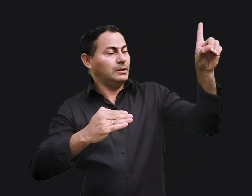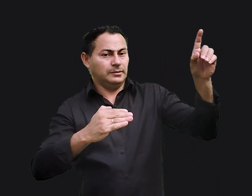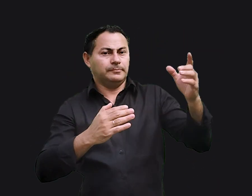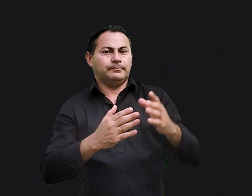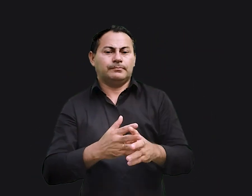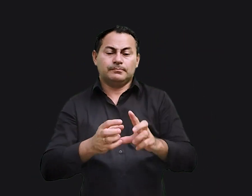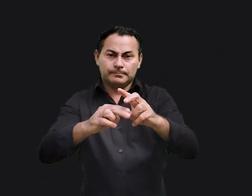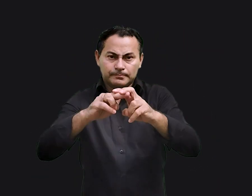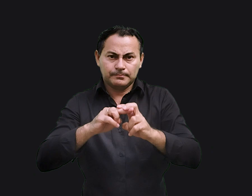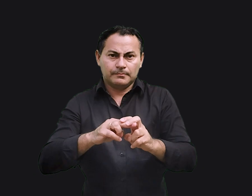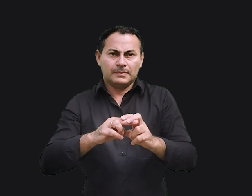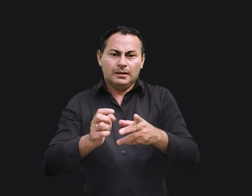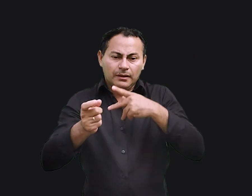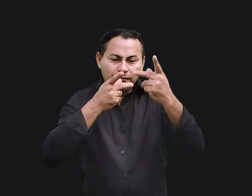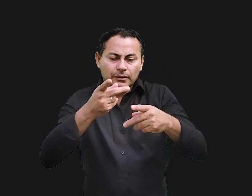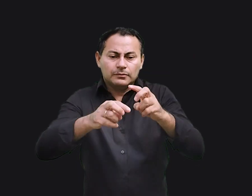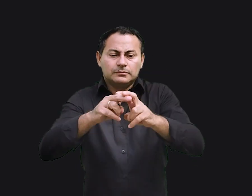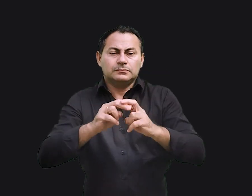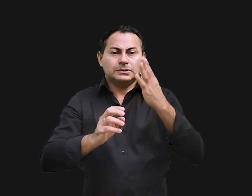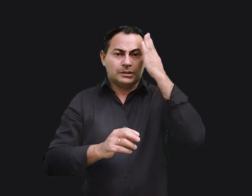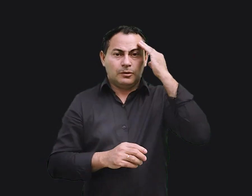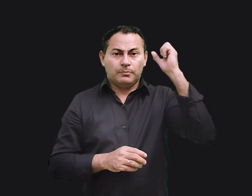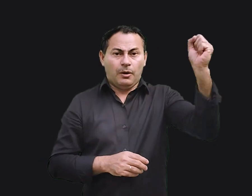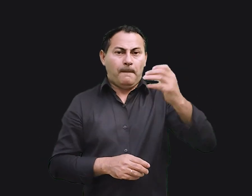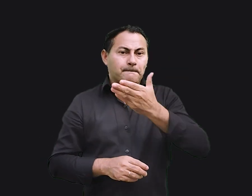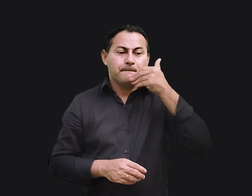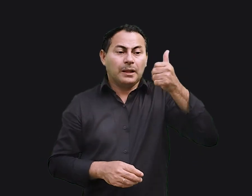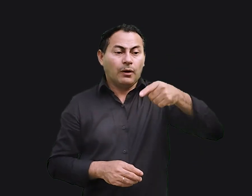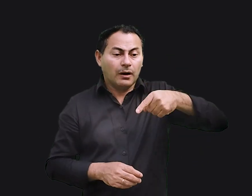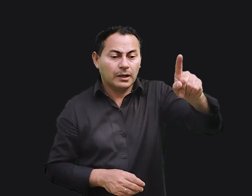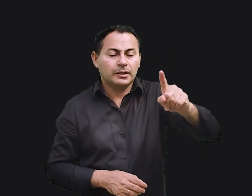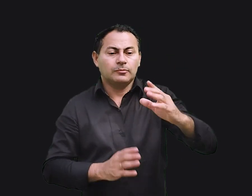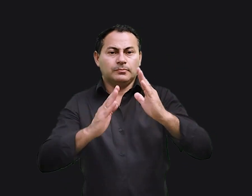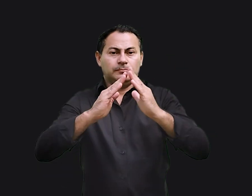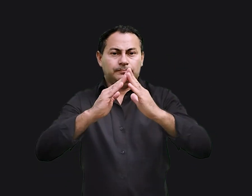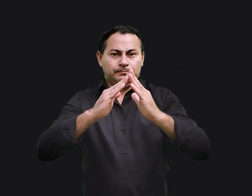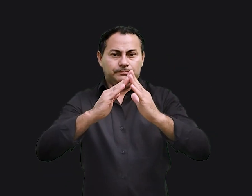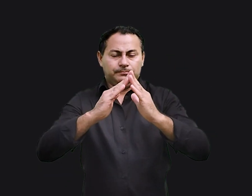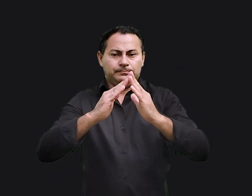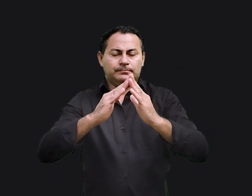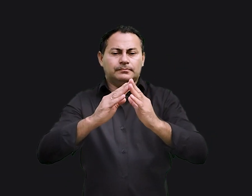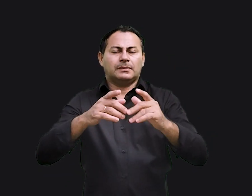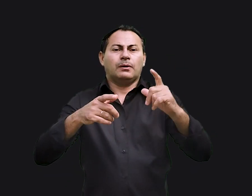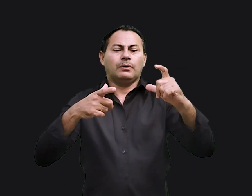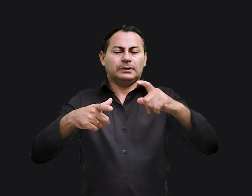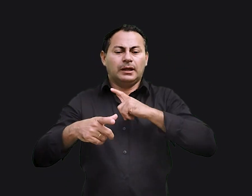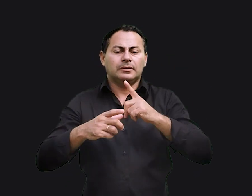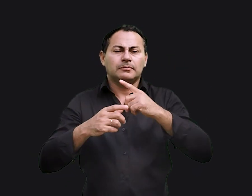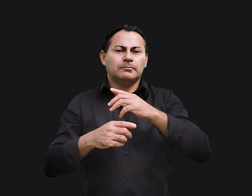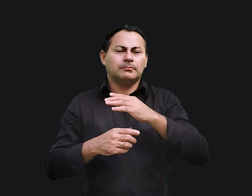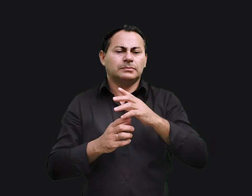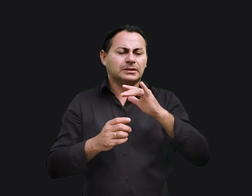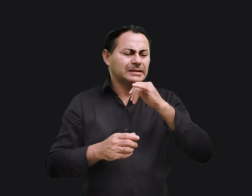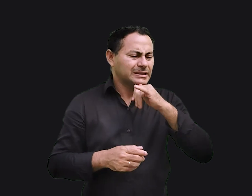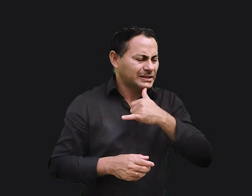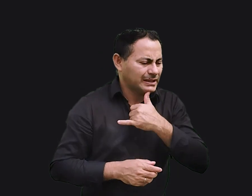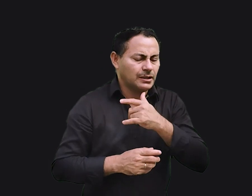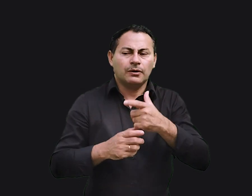e foi por isso que ele disse através de Salomão que é melhor ir a uma casa onde há luto do que uma